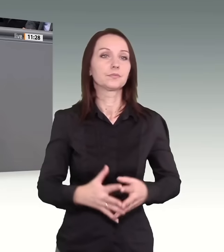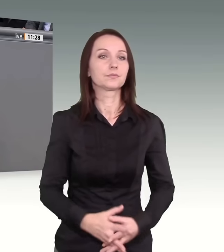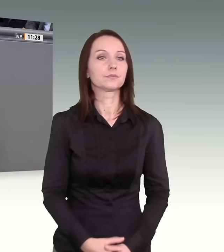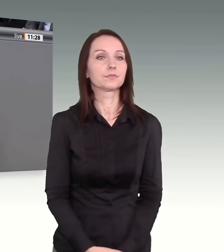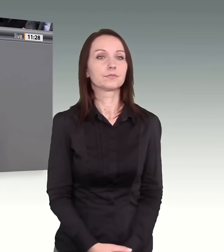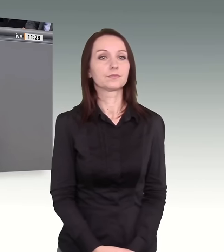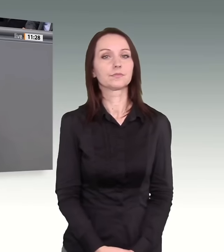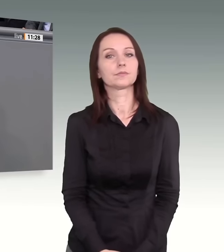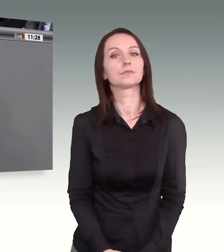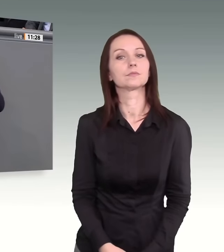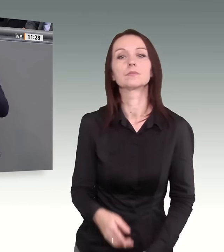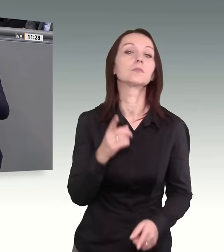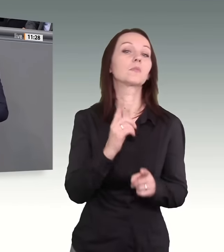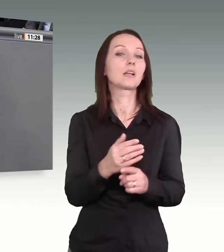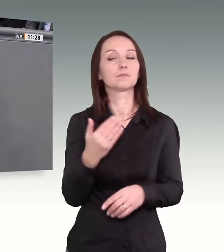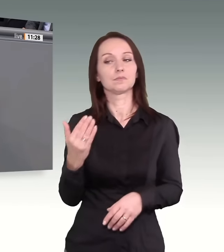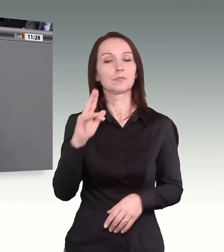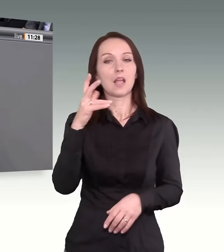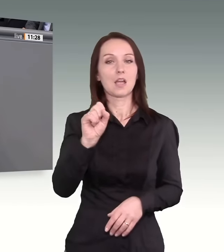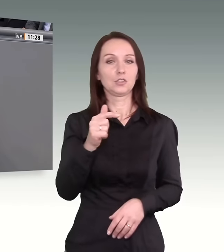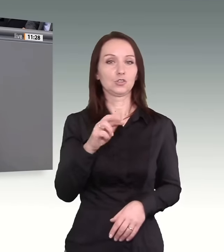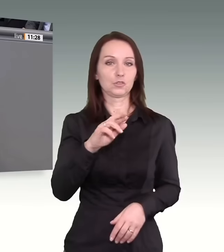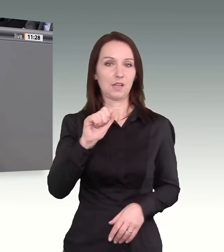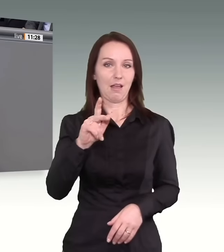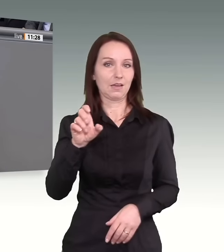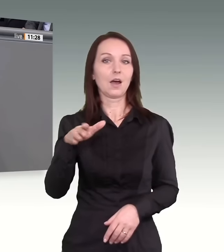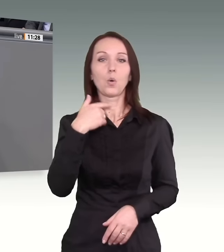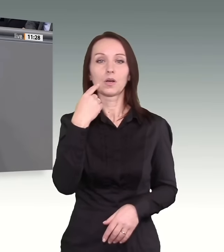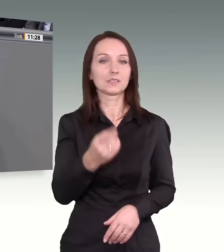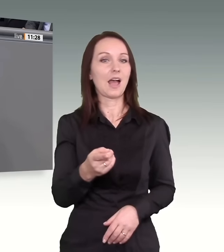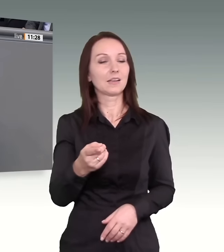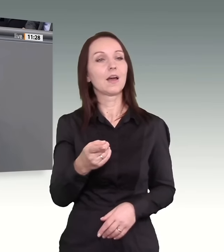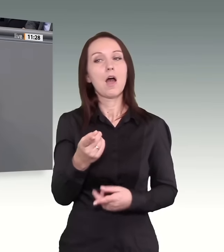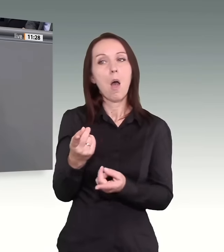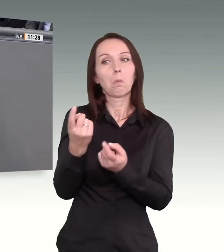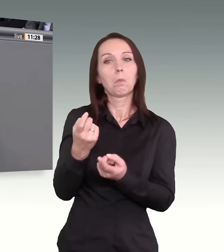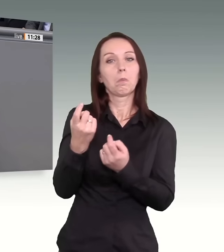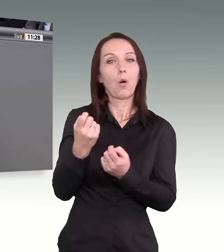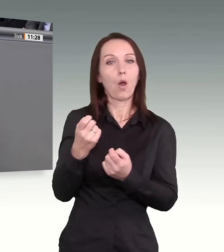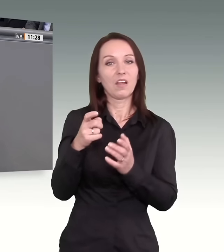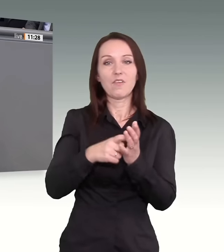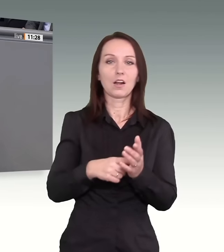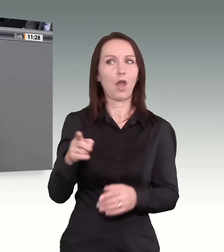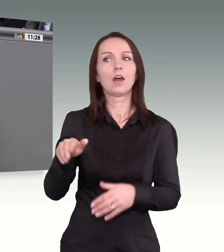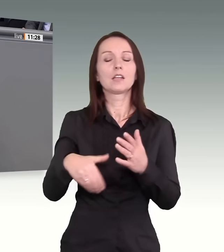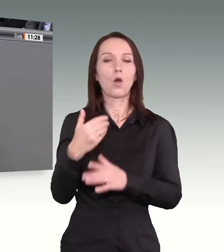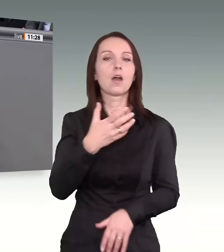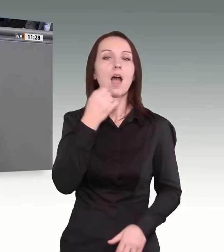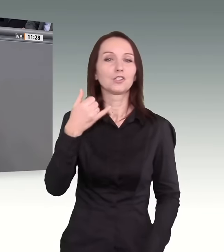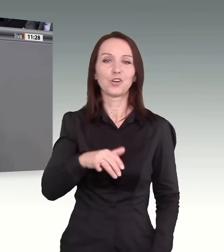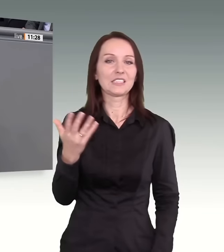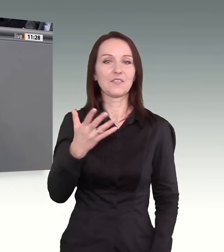Herr Stracke, Sie sprachen jetzt mal nicht vom Pulffaktor, sondern der neue heiße Scheiß bei Ihnen ist Migrationsmagnet. Auch noch mit